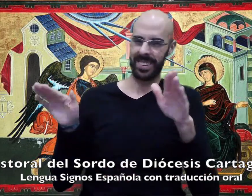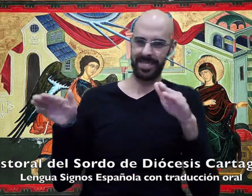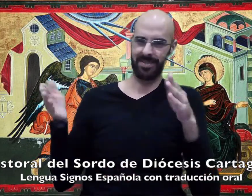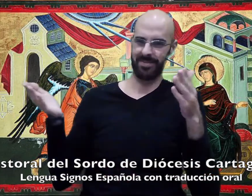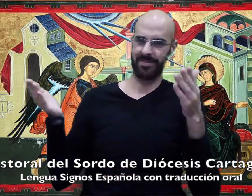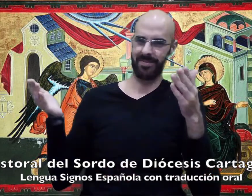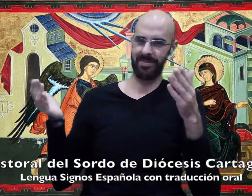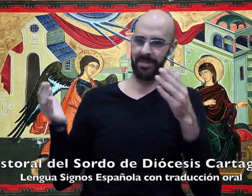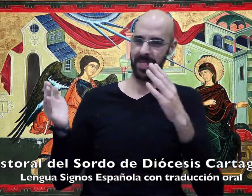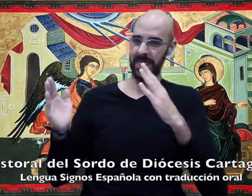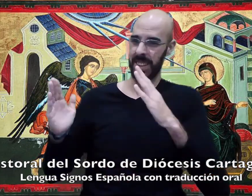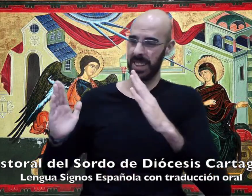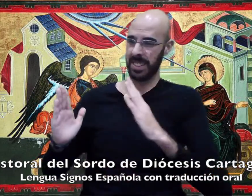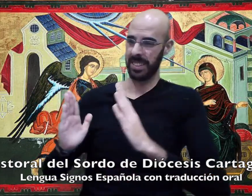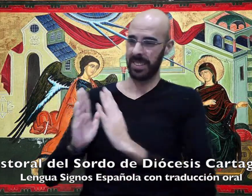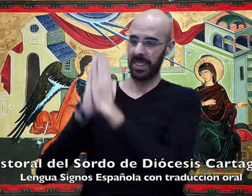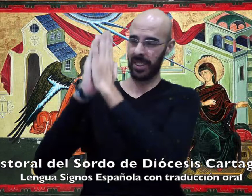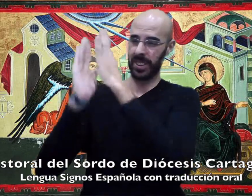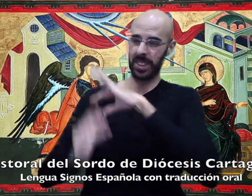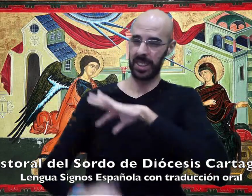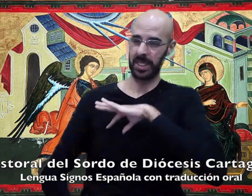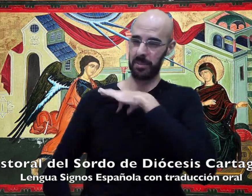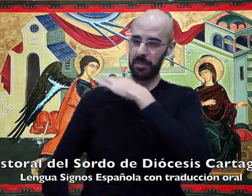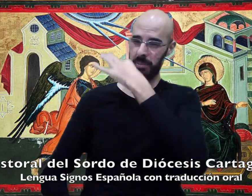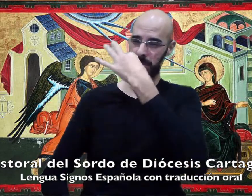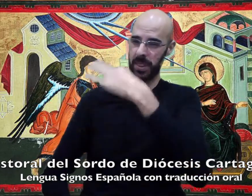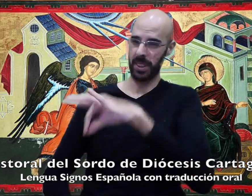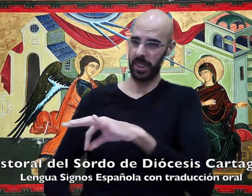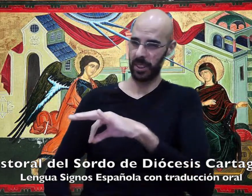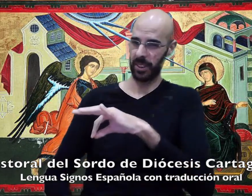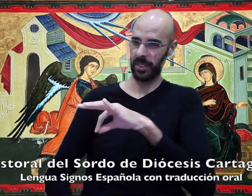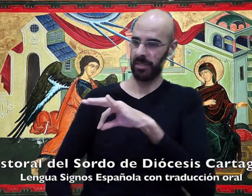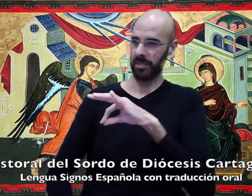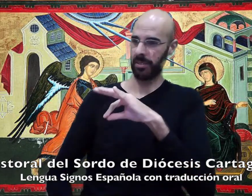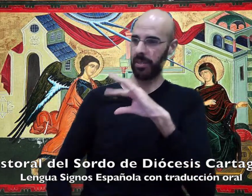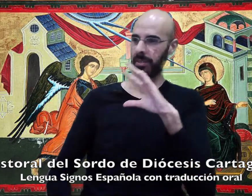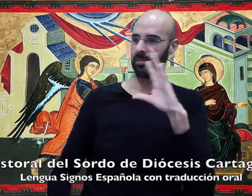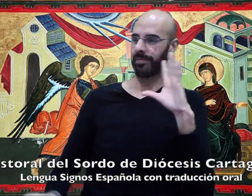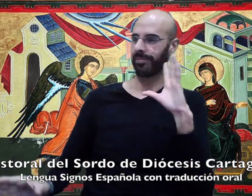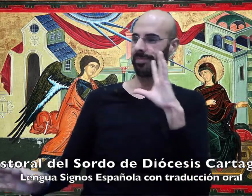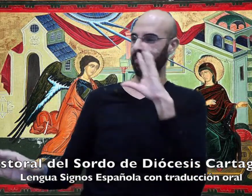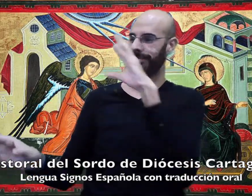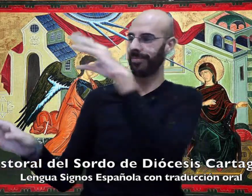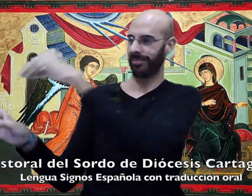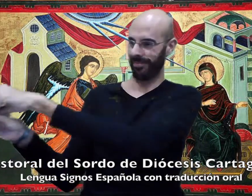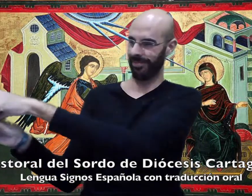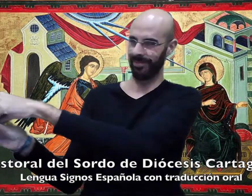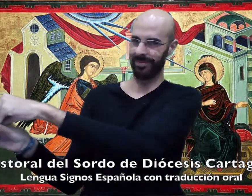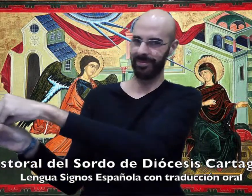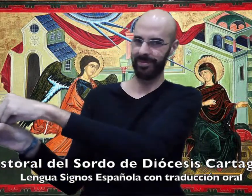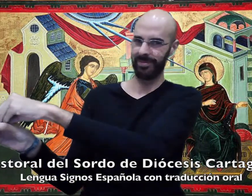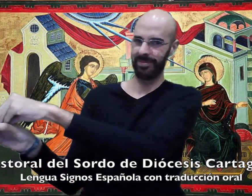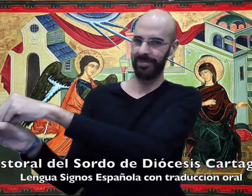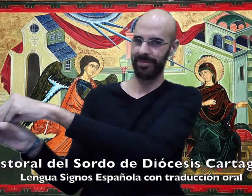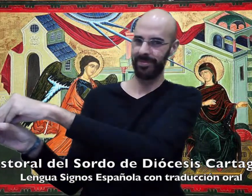no conozco a Arón. El ángel le contestó, el Espíritu Santo